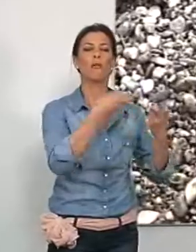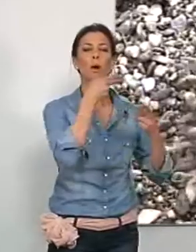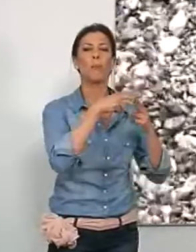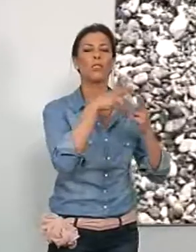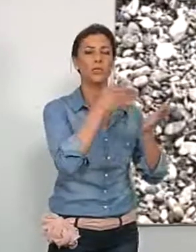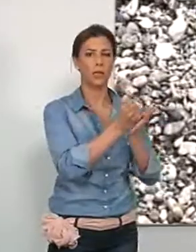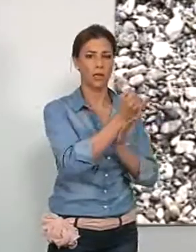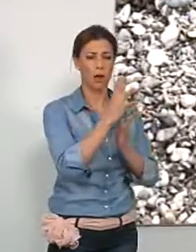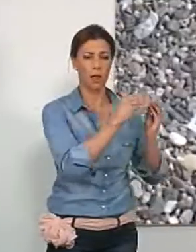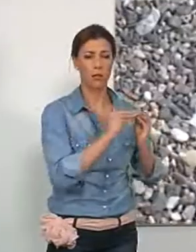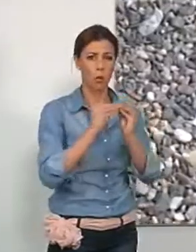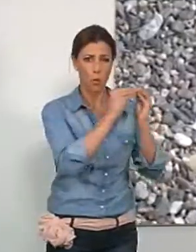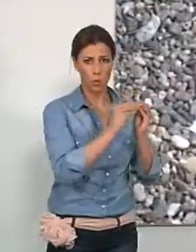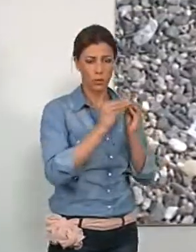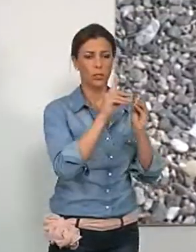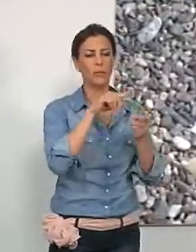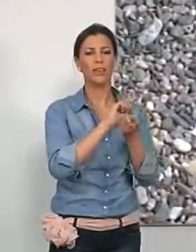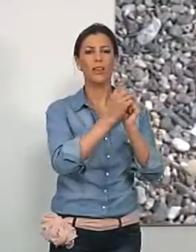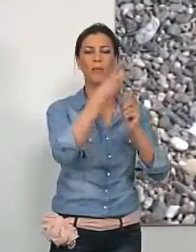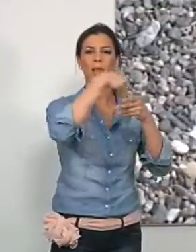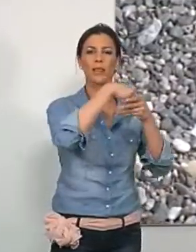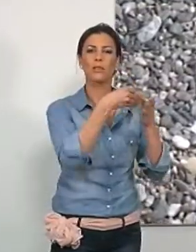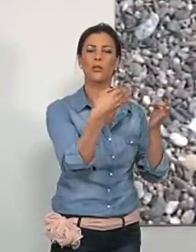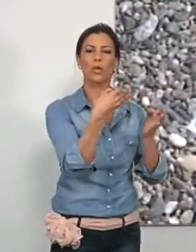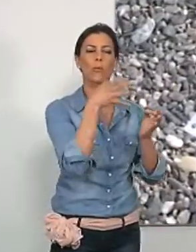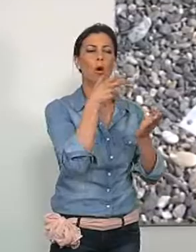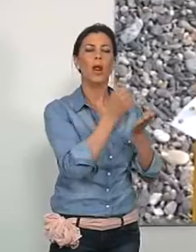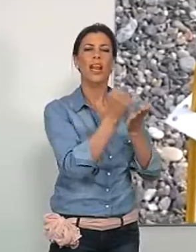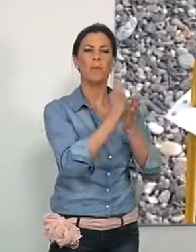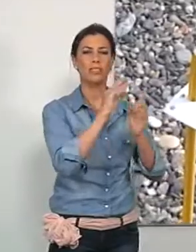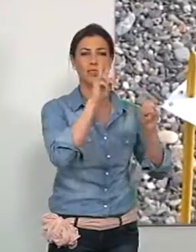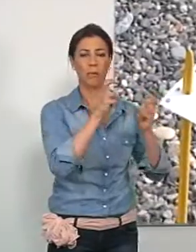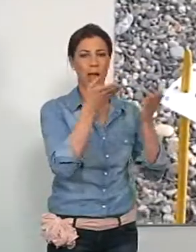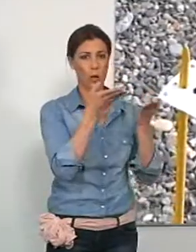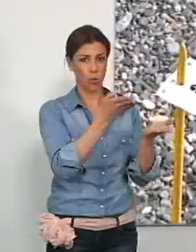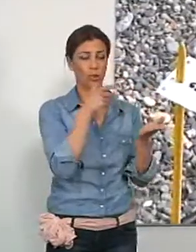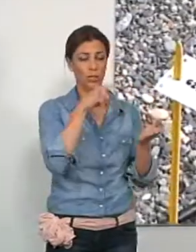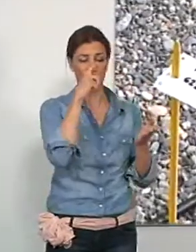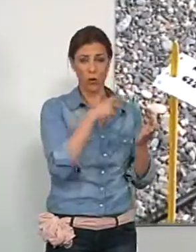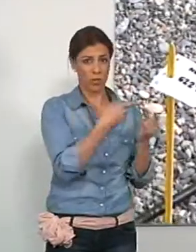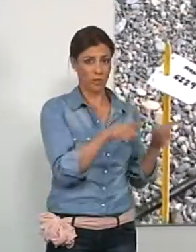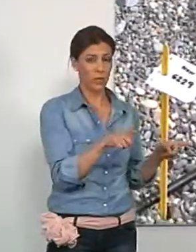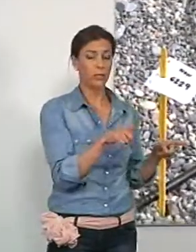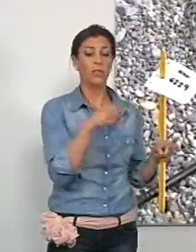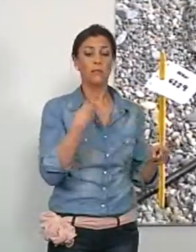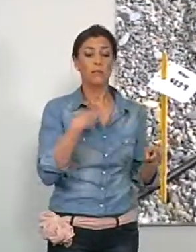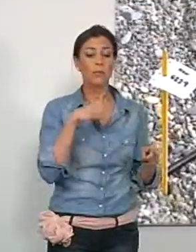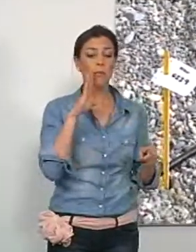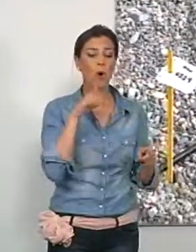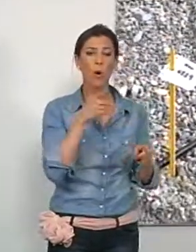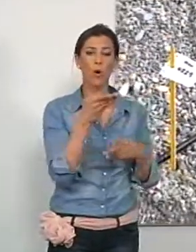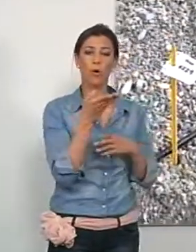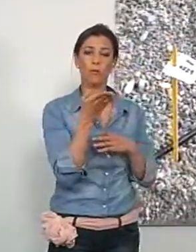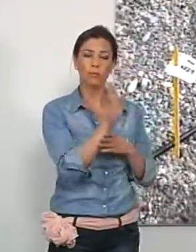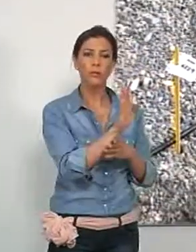reforma de la política agraria comunitaria y cambian los regímenes de ayuda. En el mismo plazo se podrán